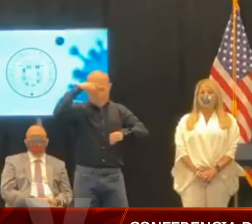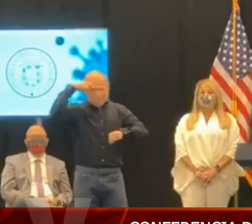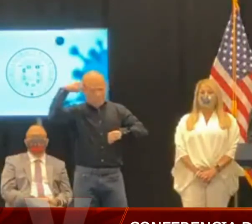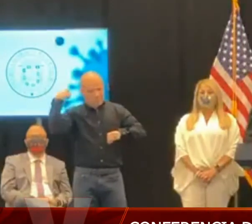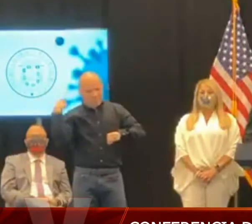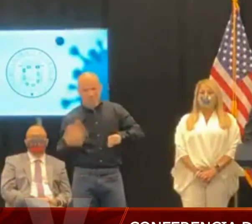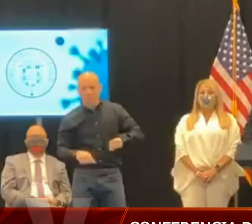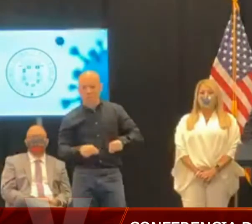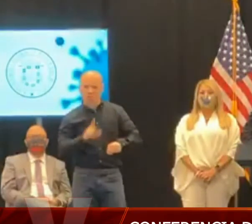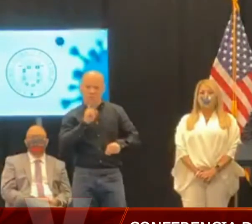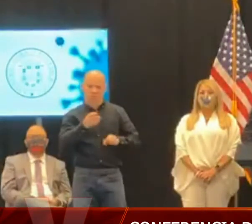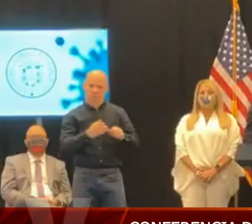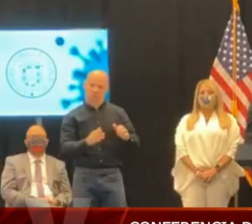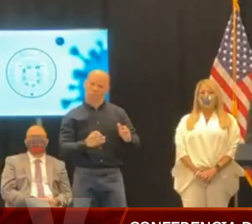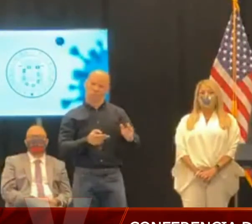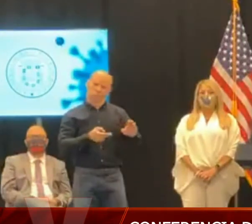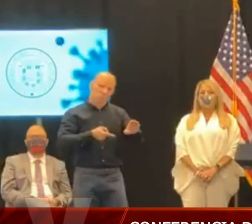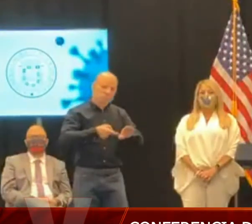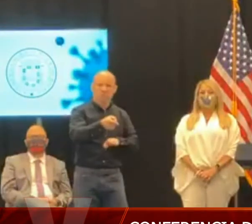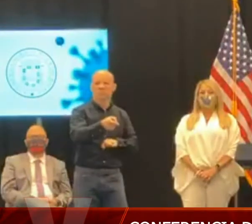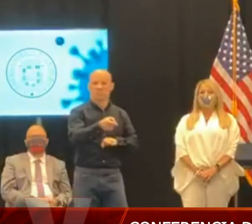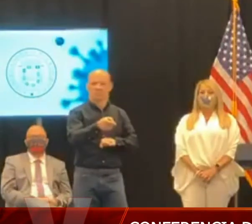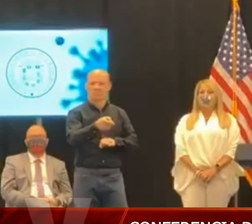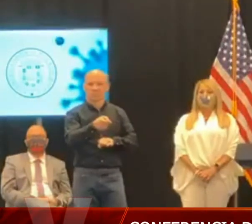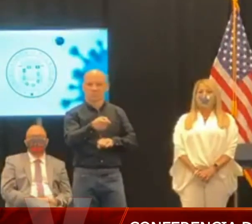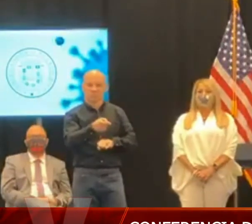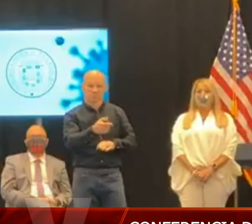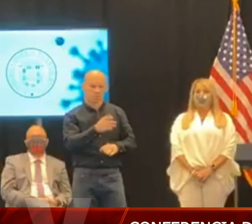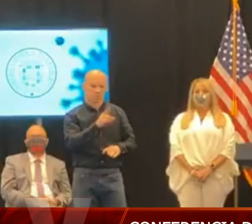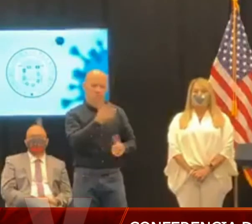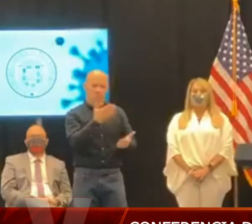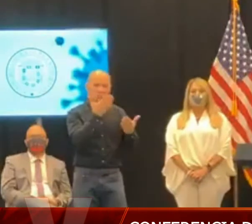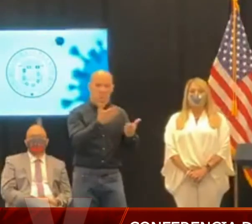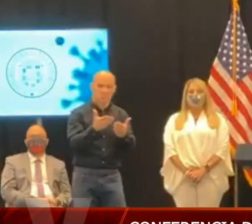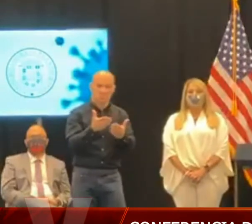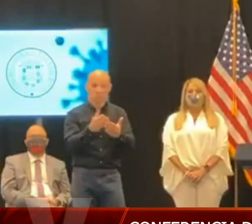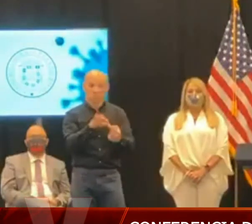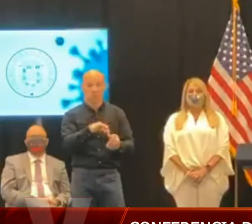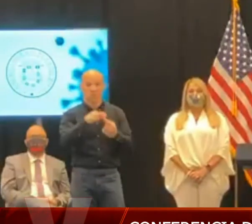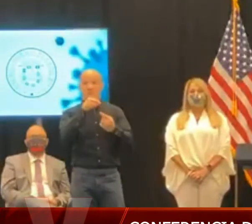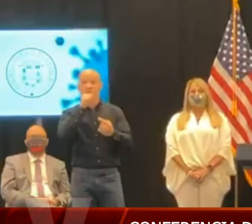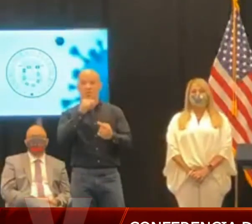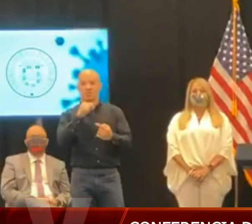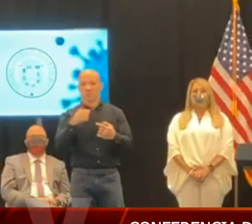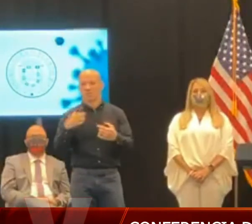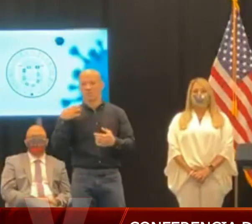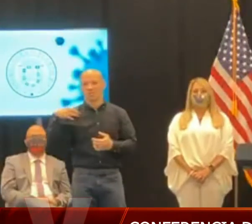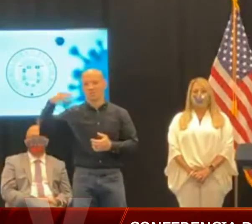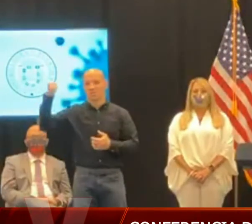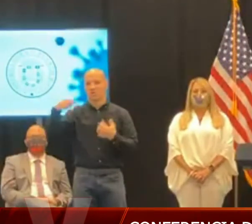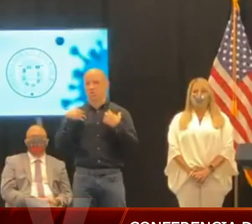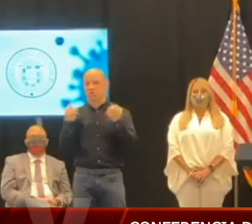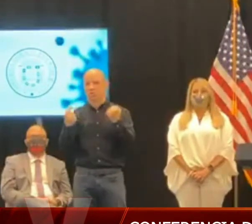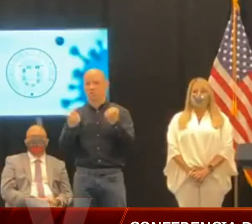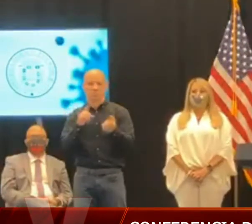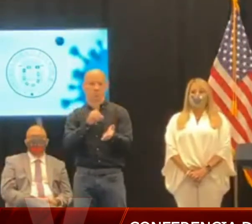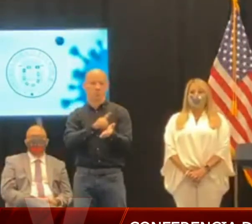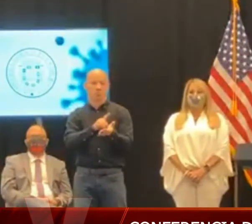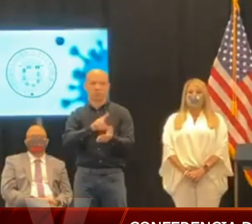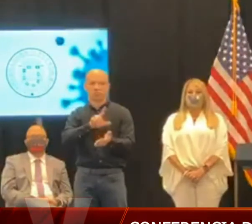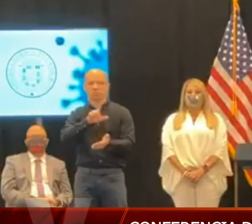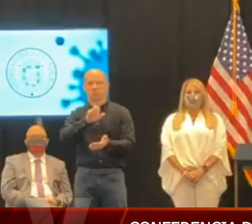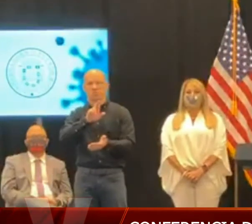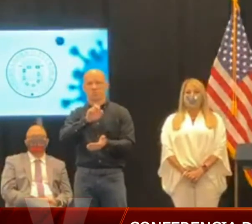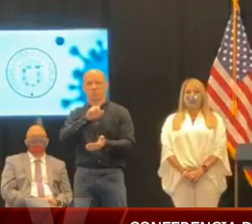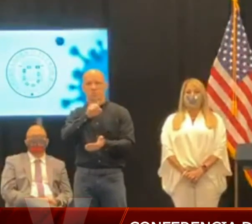a nuestro Secretario de Salud, Dr. Lorenzo González. Me reitero en